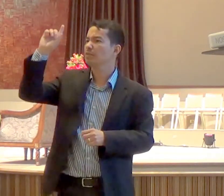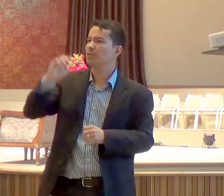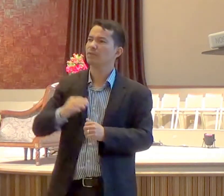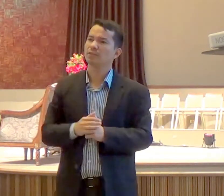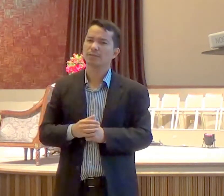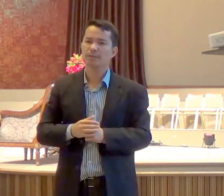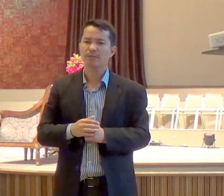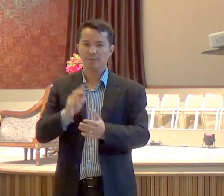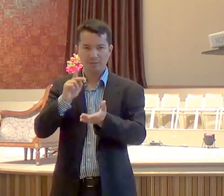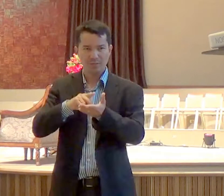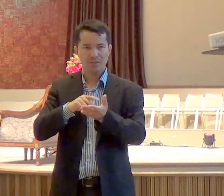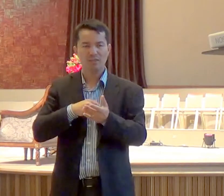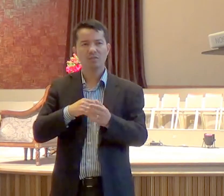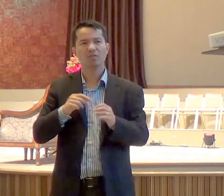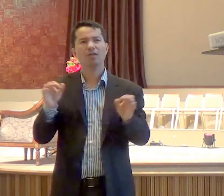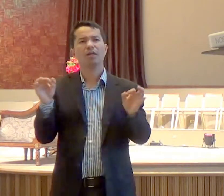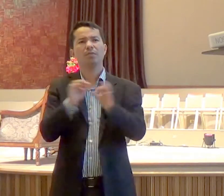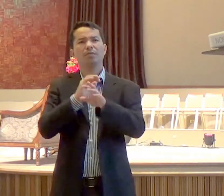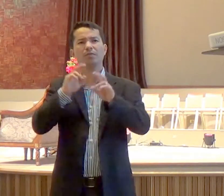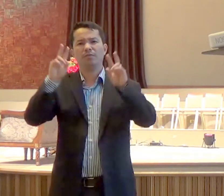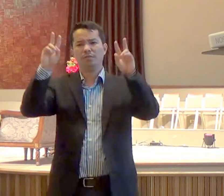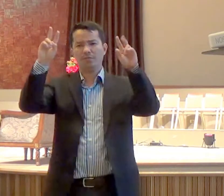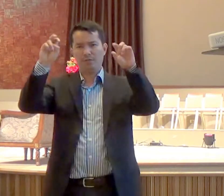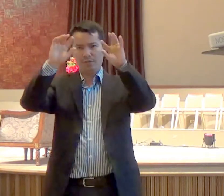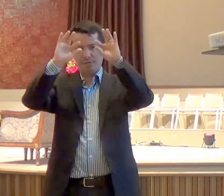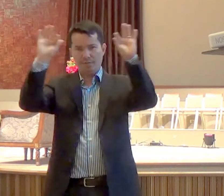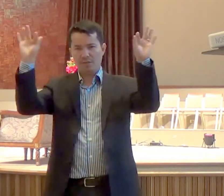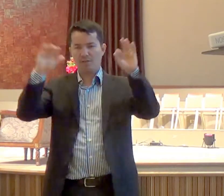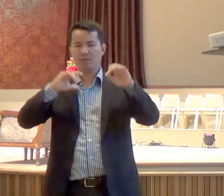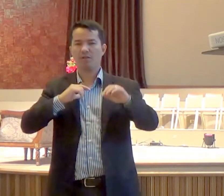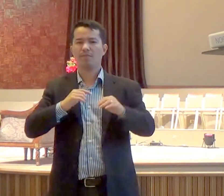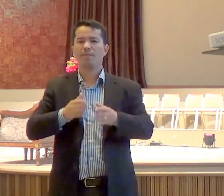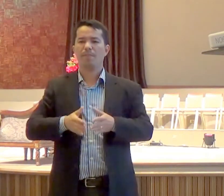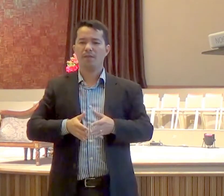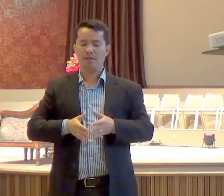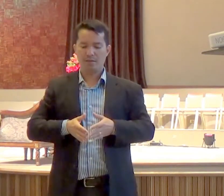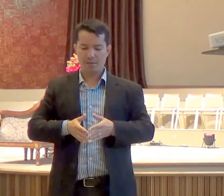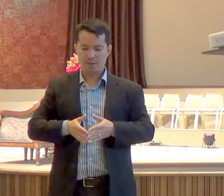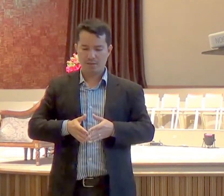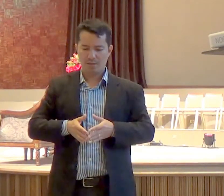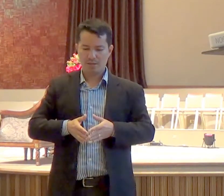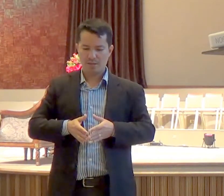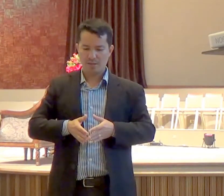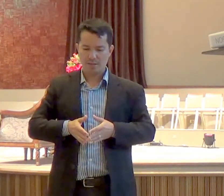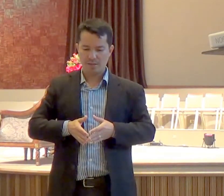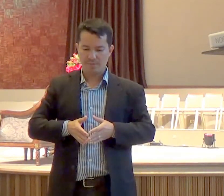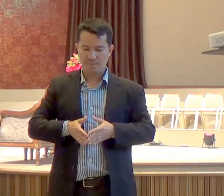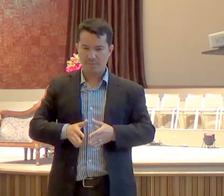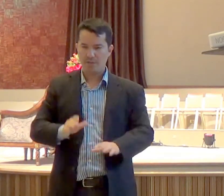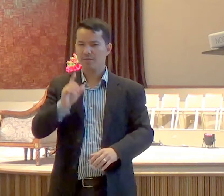Eu termino com uma frase, dita, no ano do meu nascimento, cinquenta e sete anos atrás,